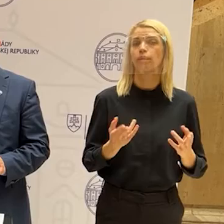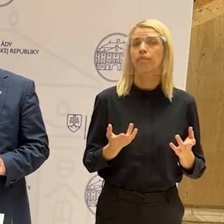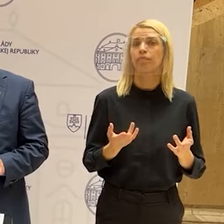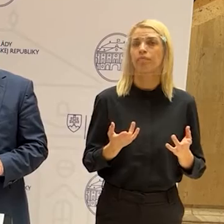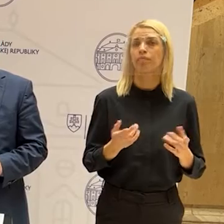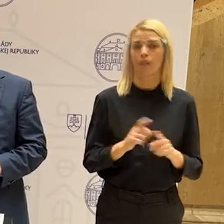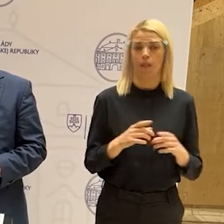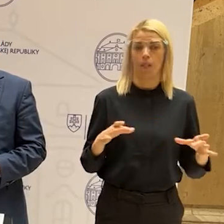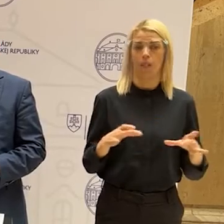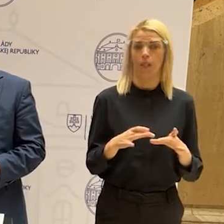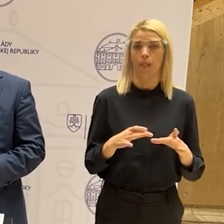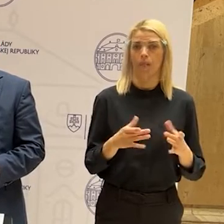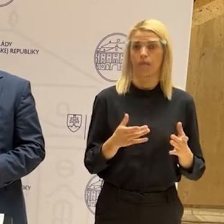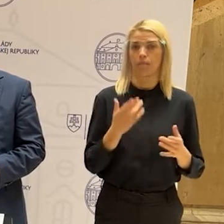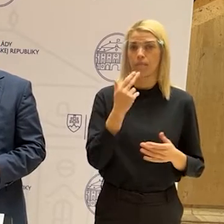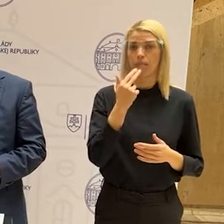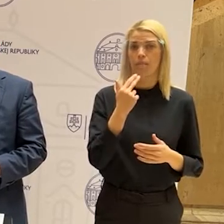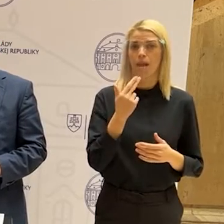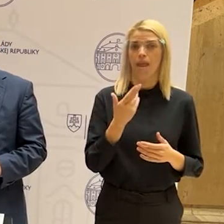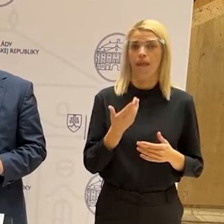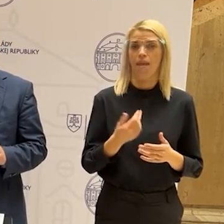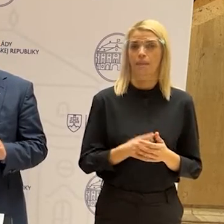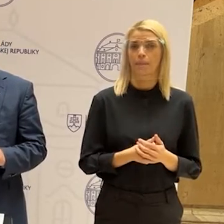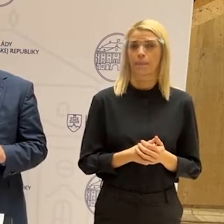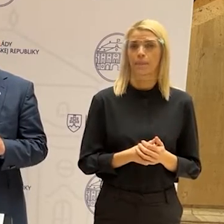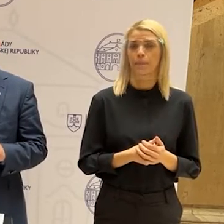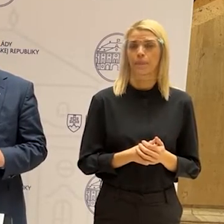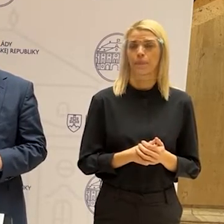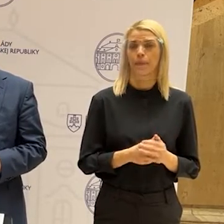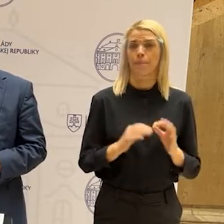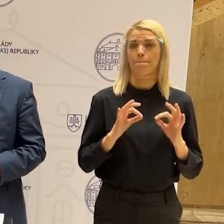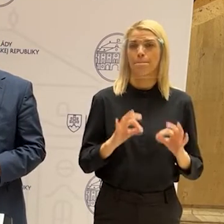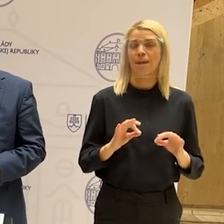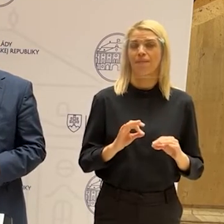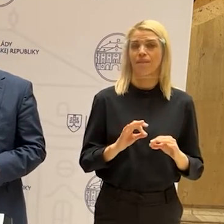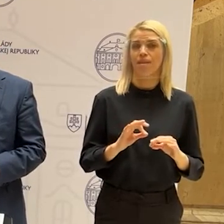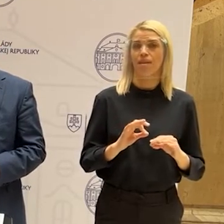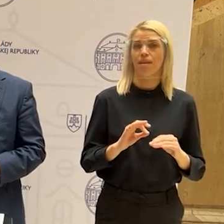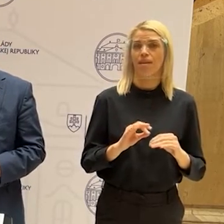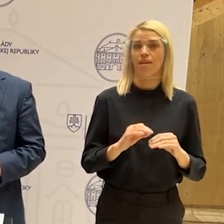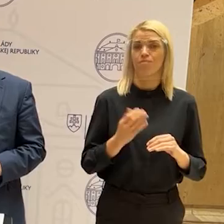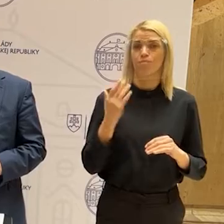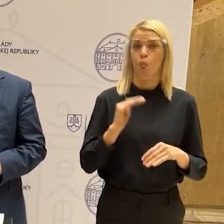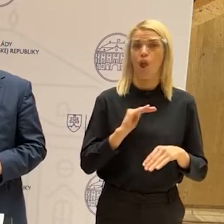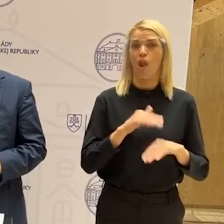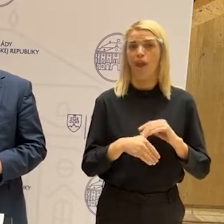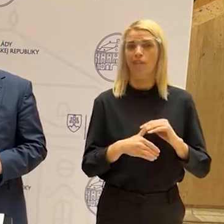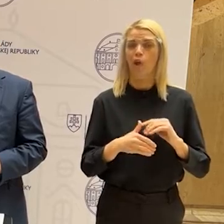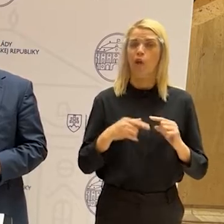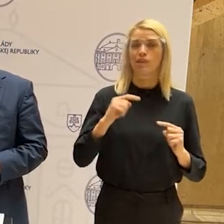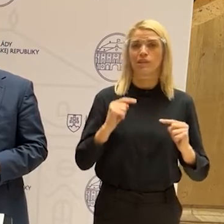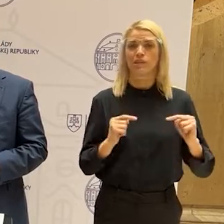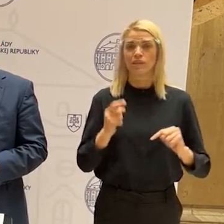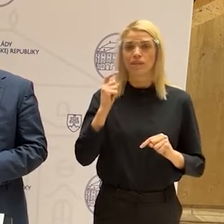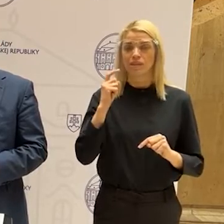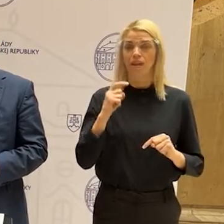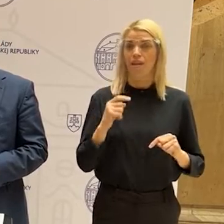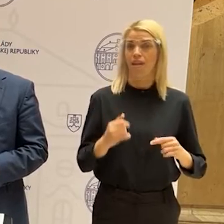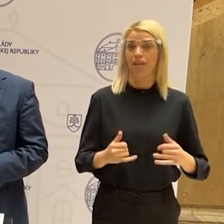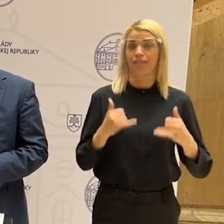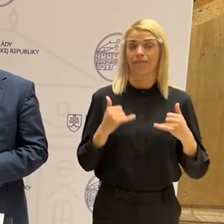V tom je zatiaľ vo vláde absolútny koncenzus, ktorý v lete trochu škrípal, ale teraz je to jednoznačné, a to je dať